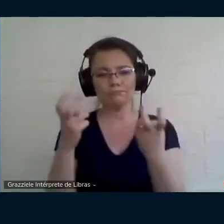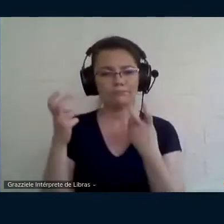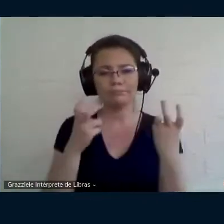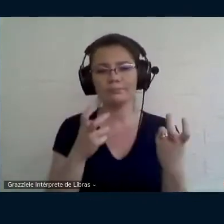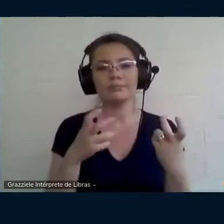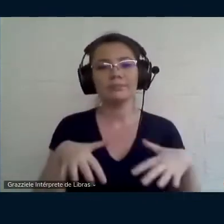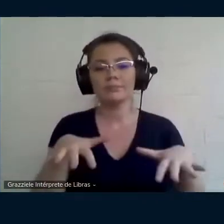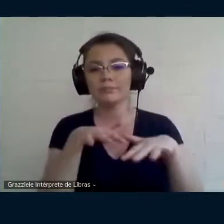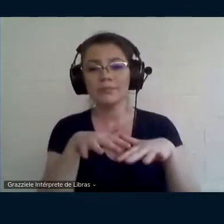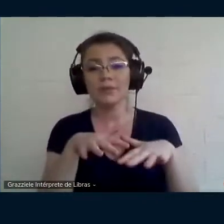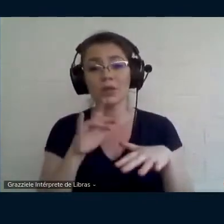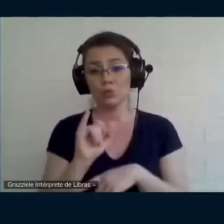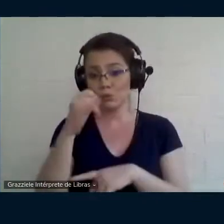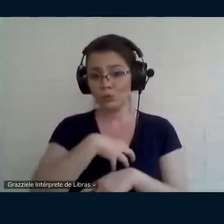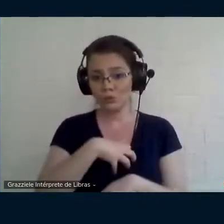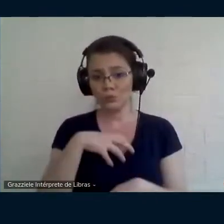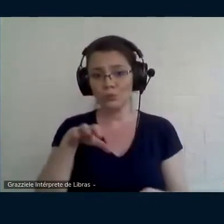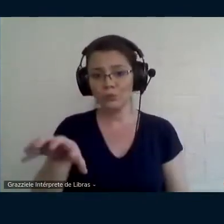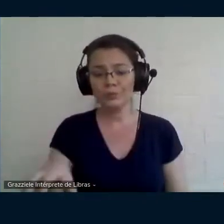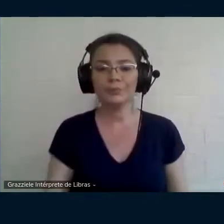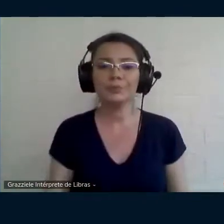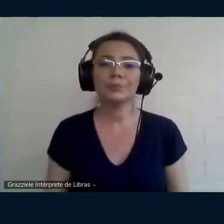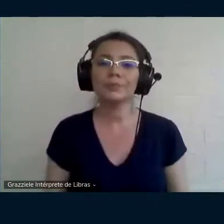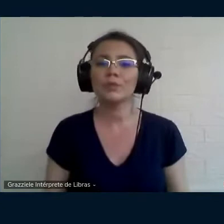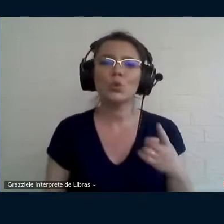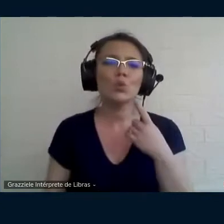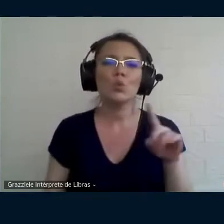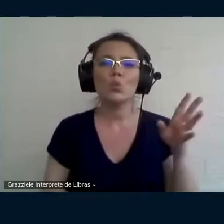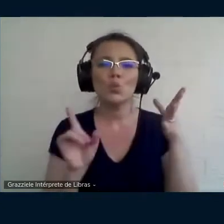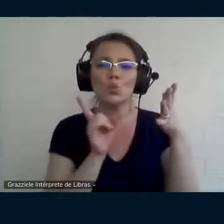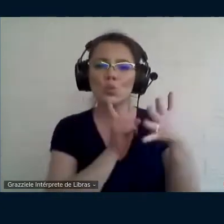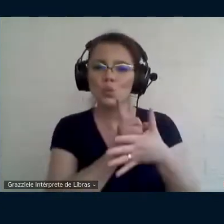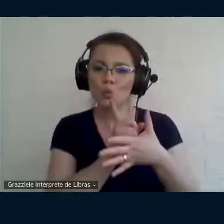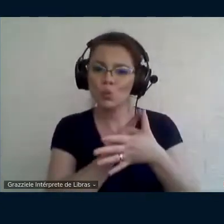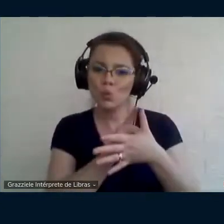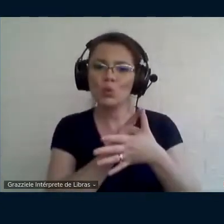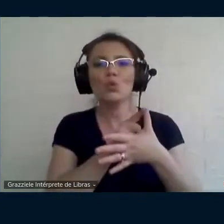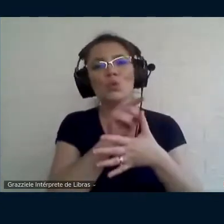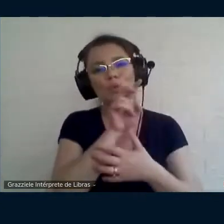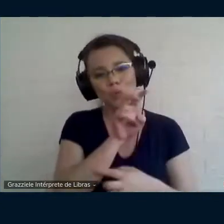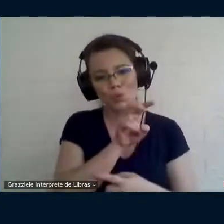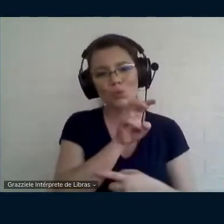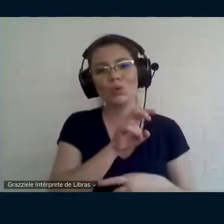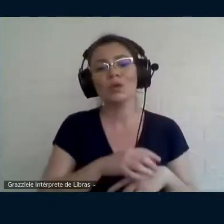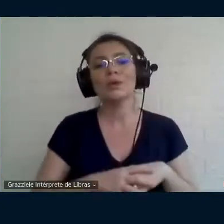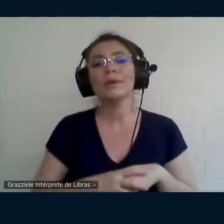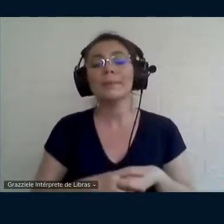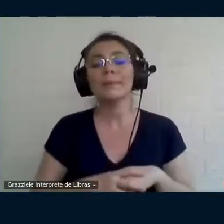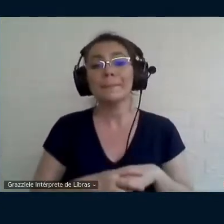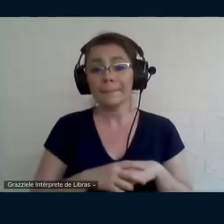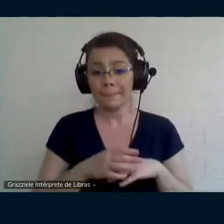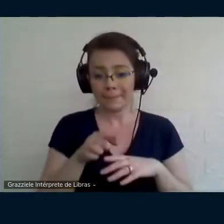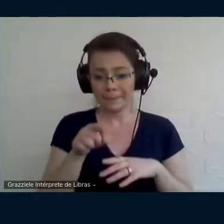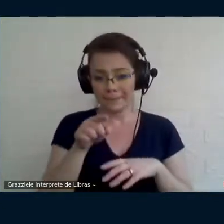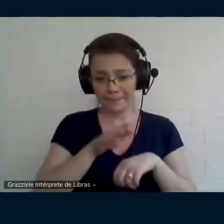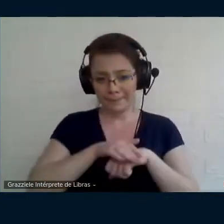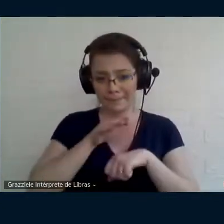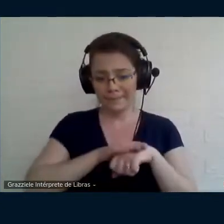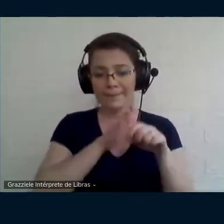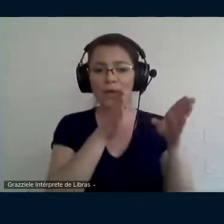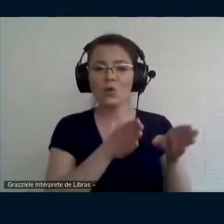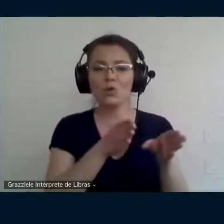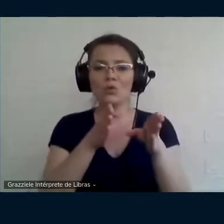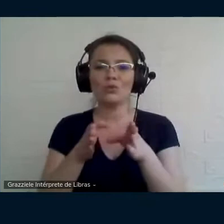importante. E o último ponto que eu queria destacar é que quando você organiza esses